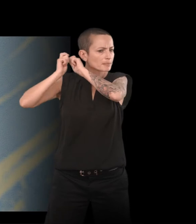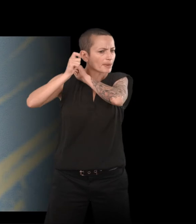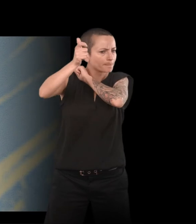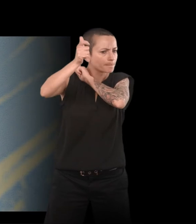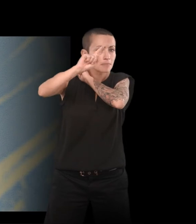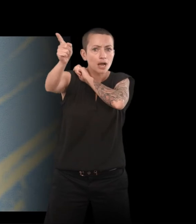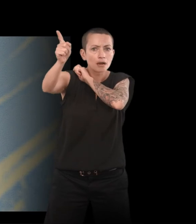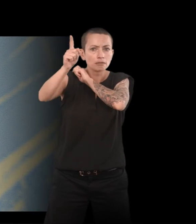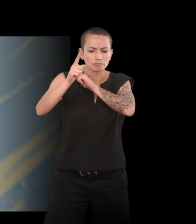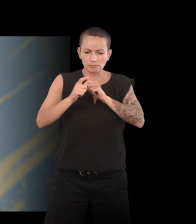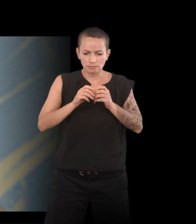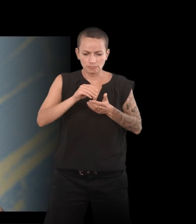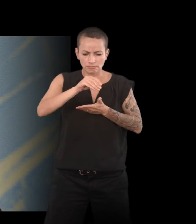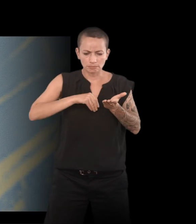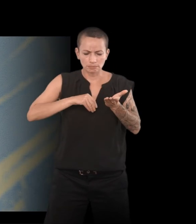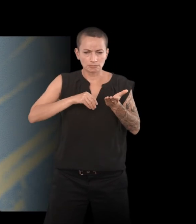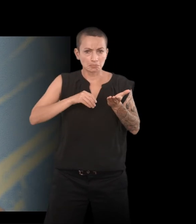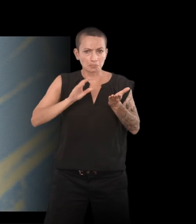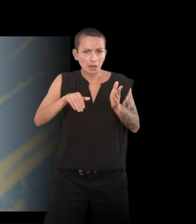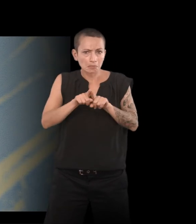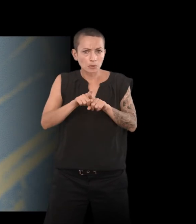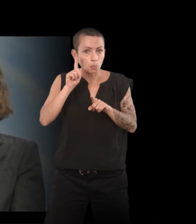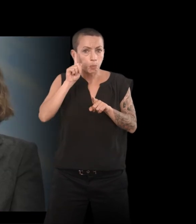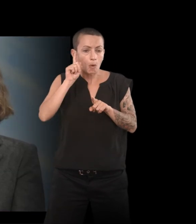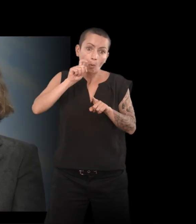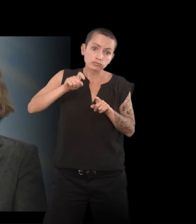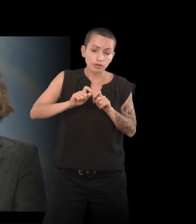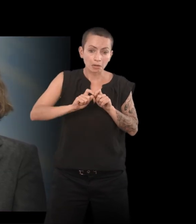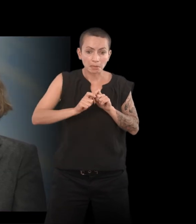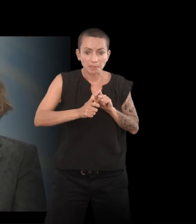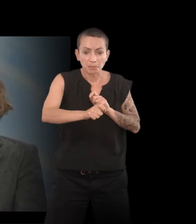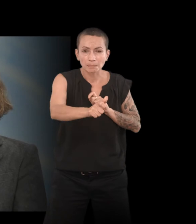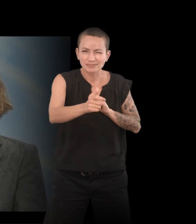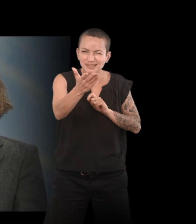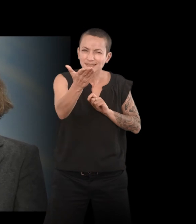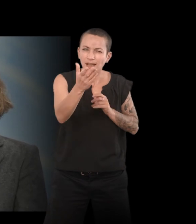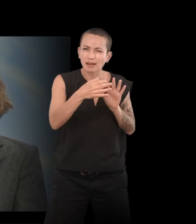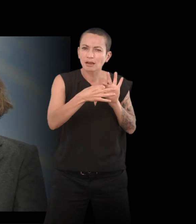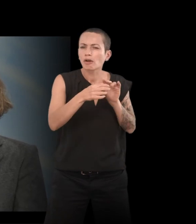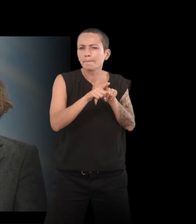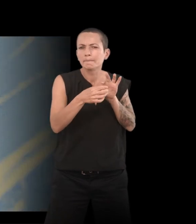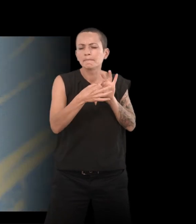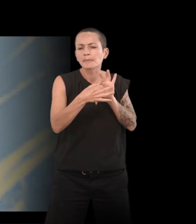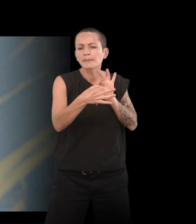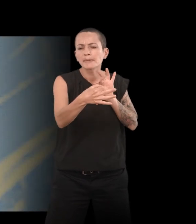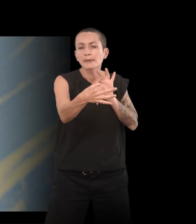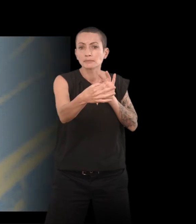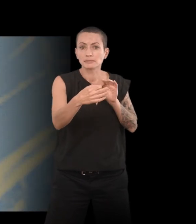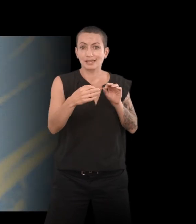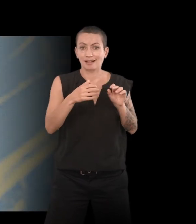récit, lui, devrait l'être ? Pourquoi il devrait être linéaire ? Je crois que vous employez ce terme. Et je crois que c'est ce qu'on retrouve dans les deux textes, c'est qu y a quelque chose, un peu